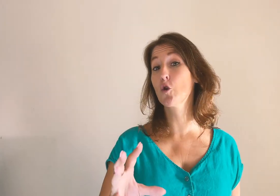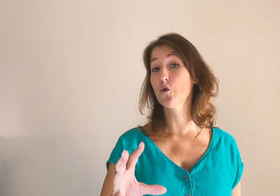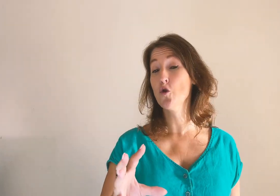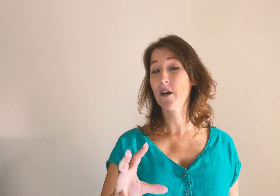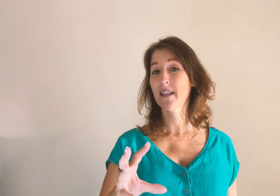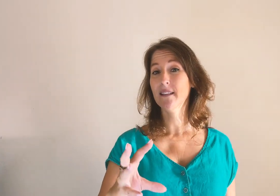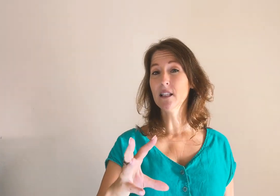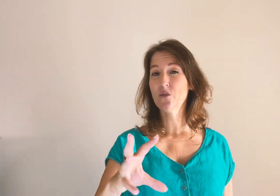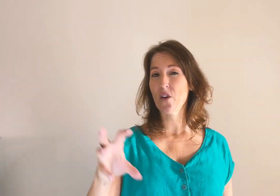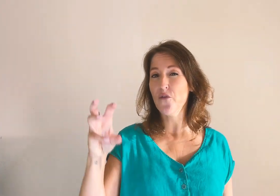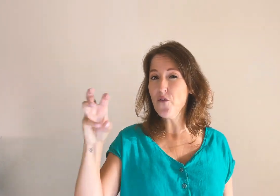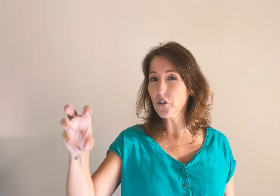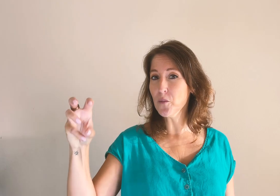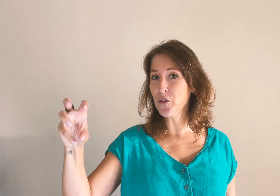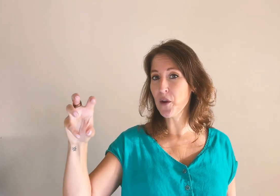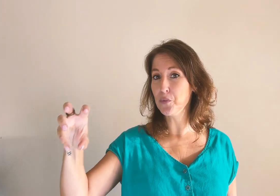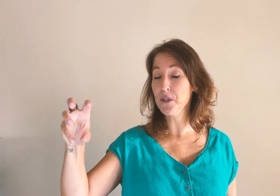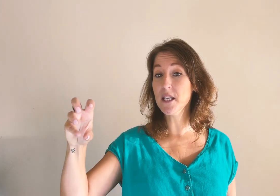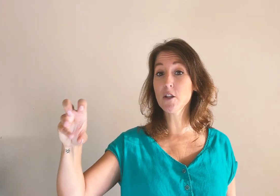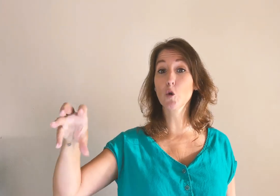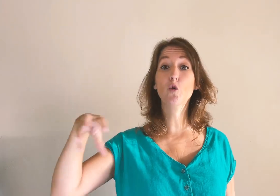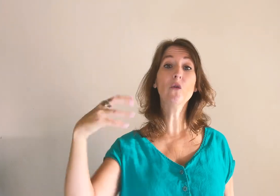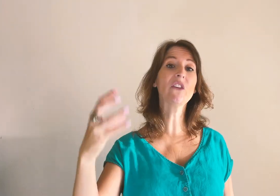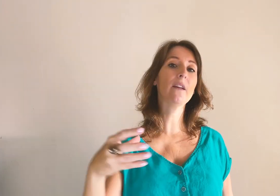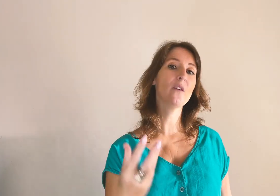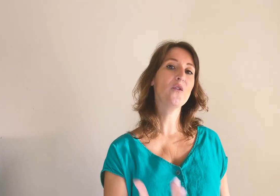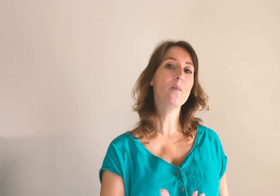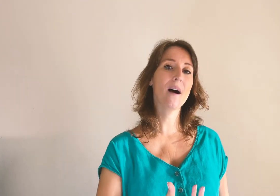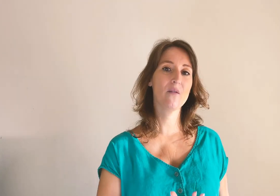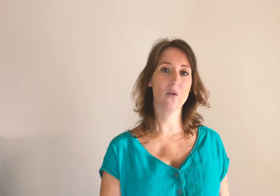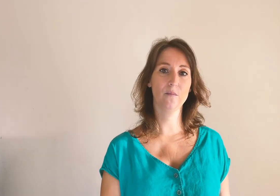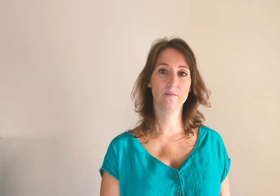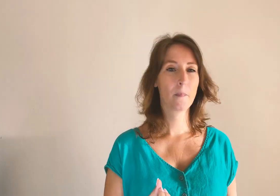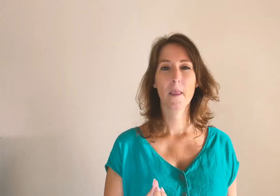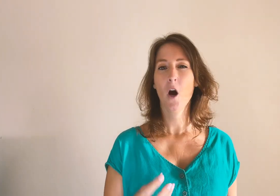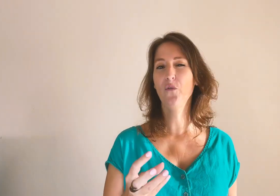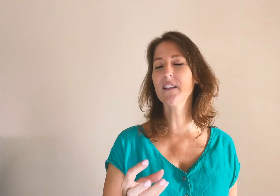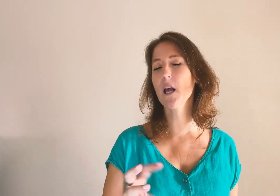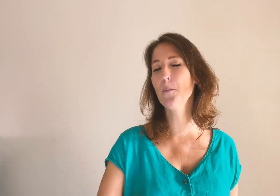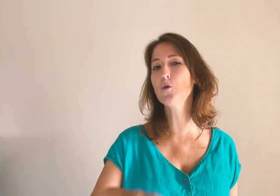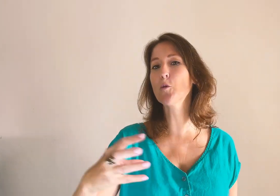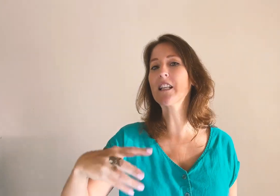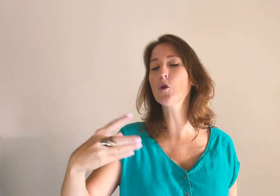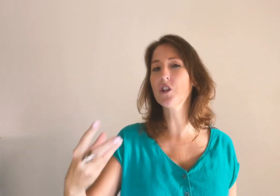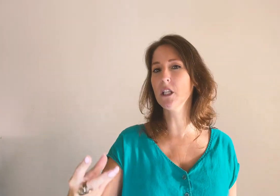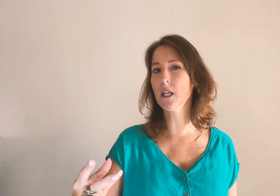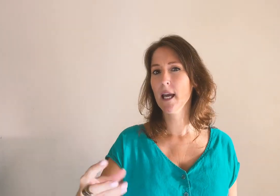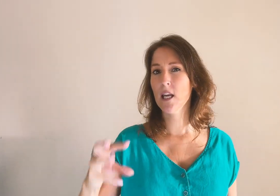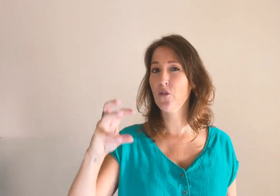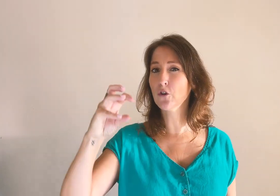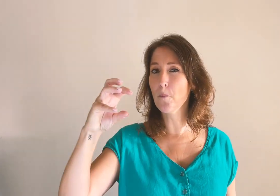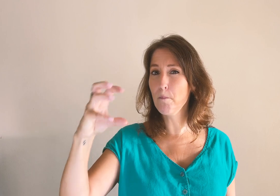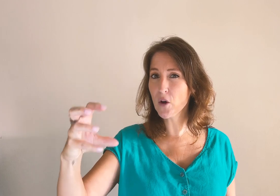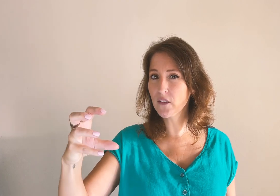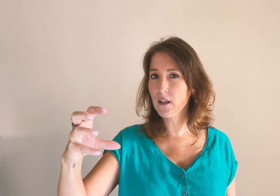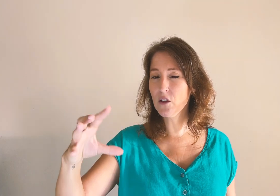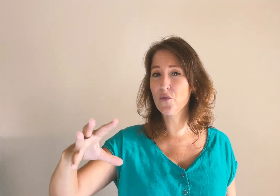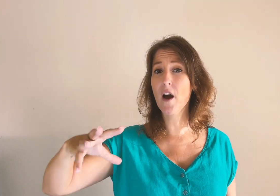contenu organique va fortement s'appuyer sur tout ce qui a été fait auparavant. En fait, c'est un peu une suite logique et votre portée va